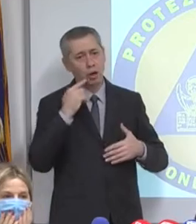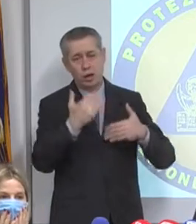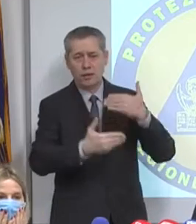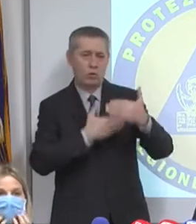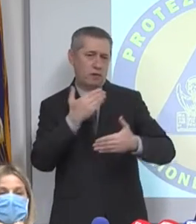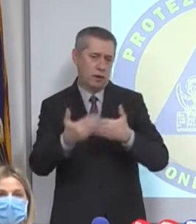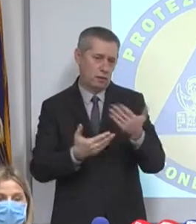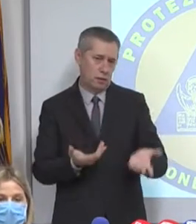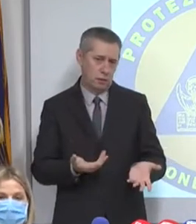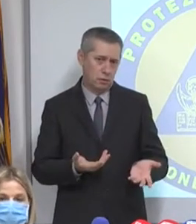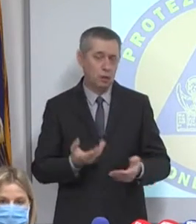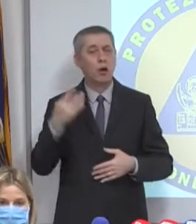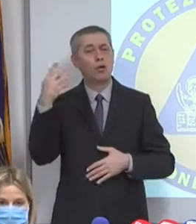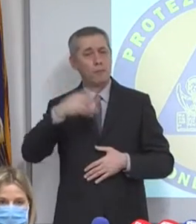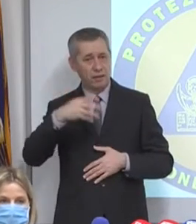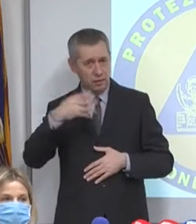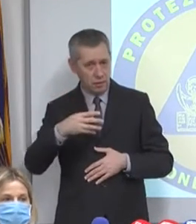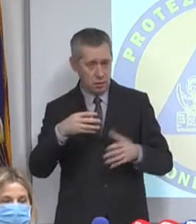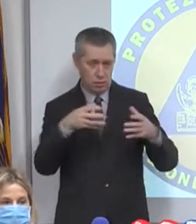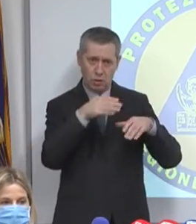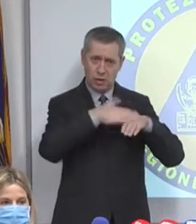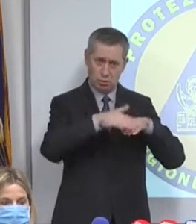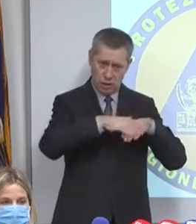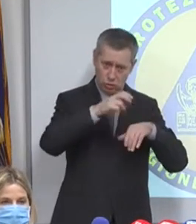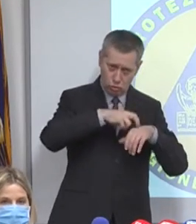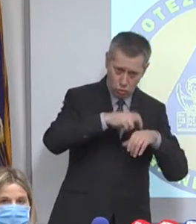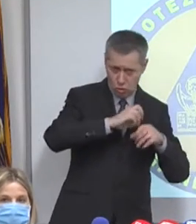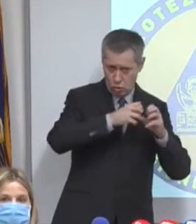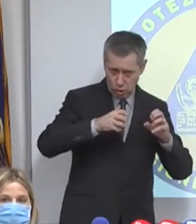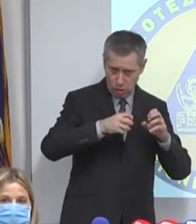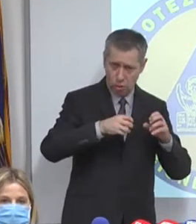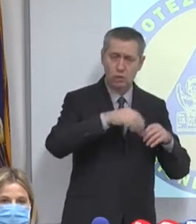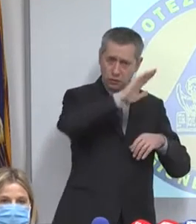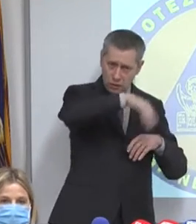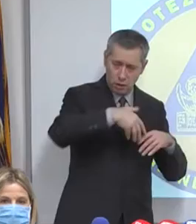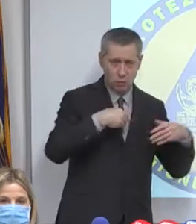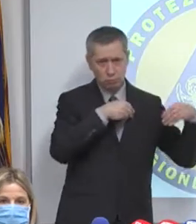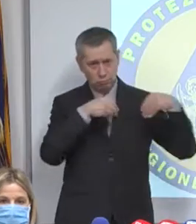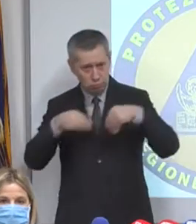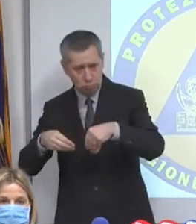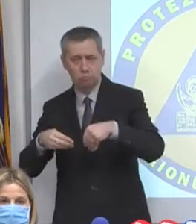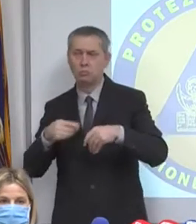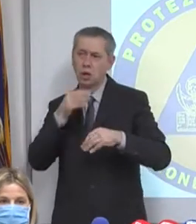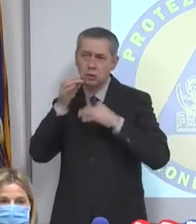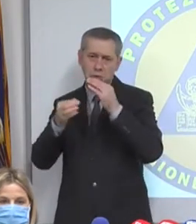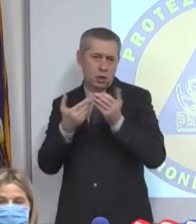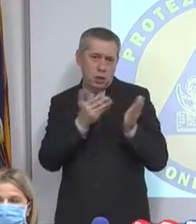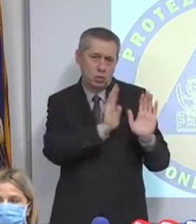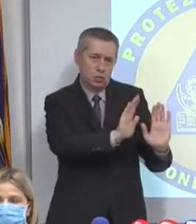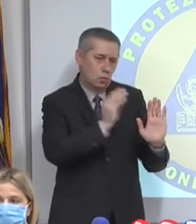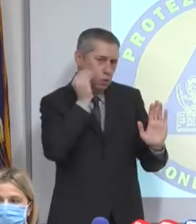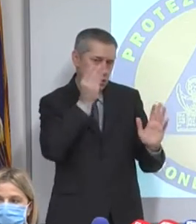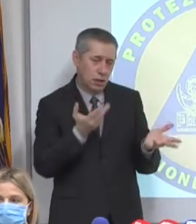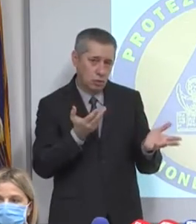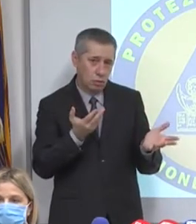Martedì i tecnici vengono e ci mettono come al solito la faccia e daranno la loro versione. Se poi ancora non sarà chiaro qualcuno andrà in